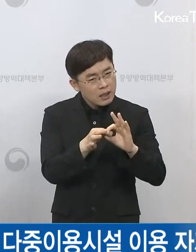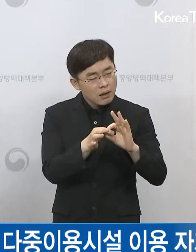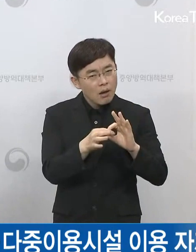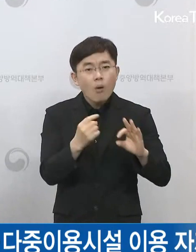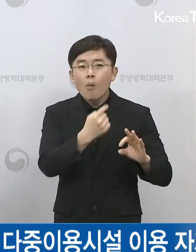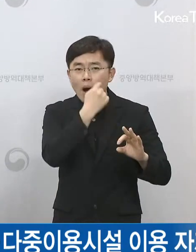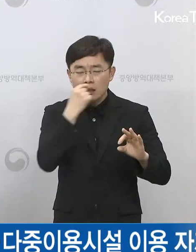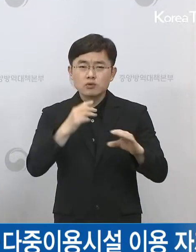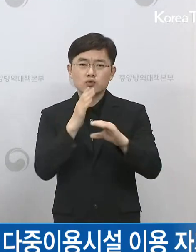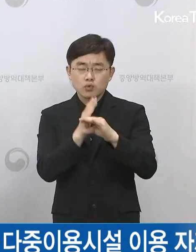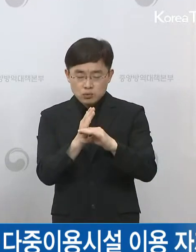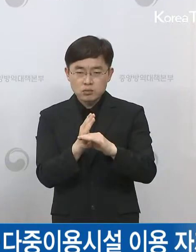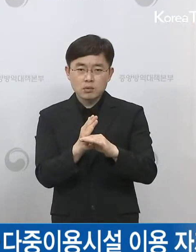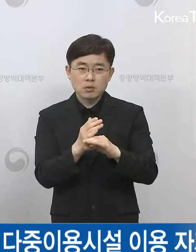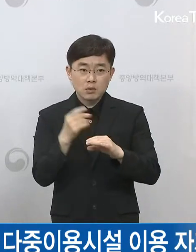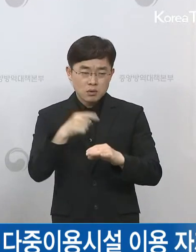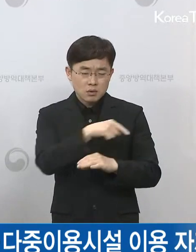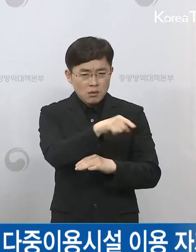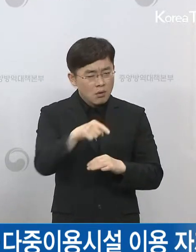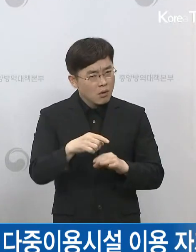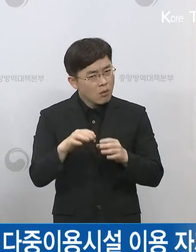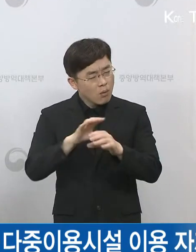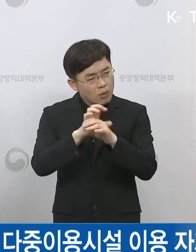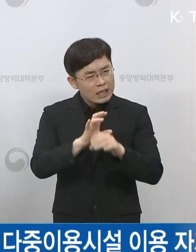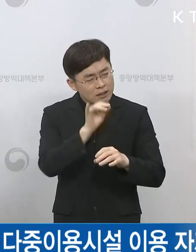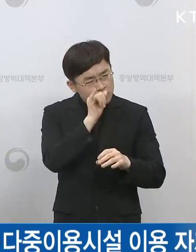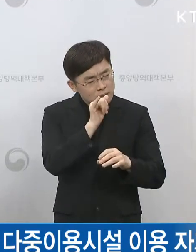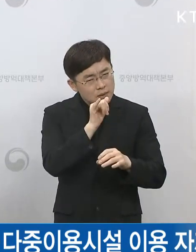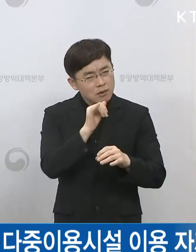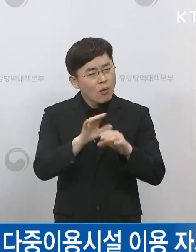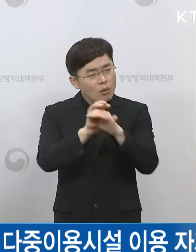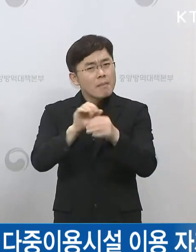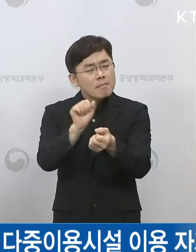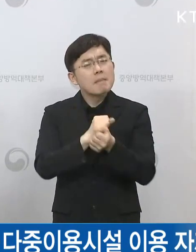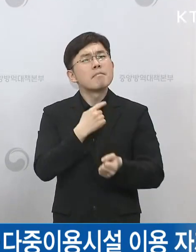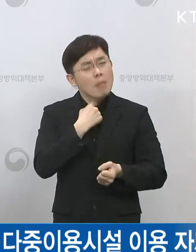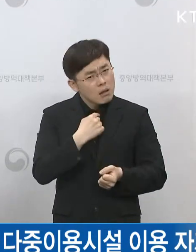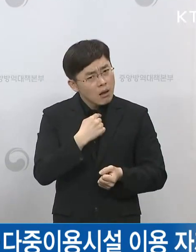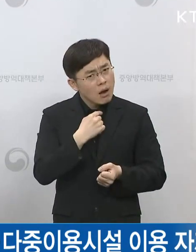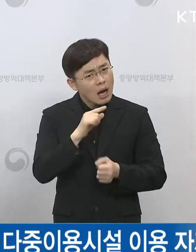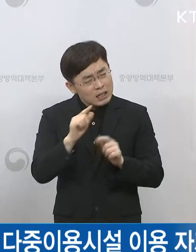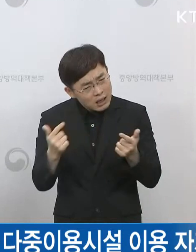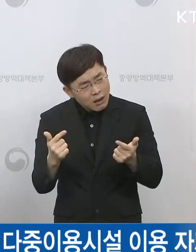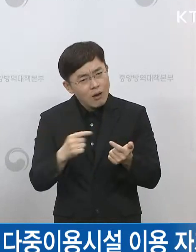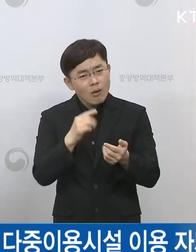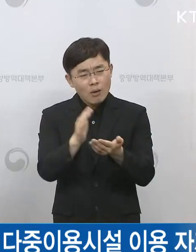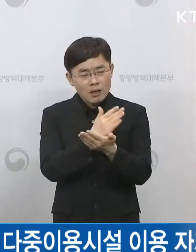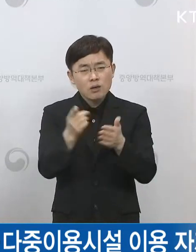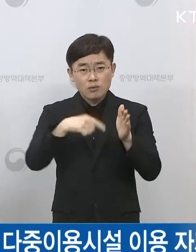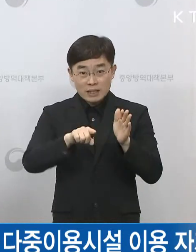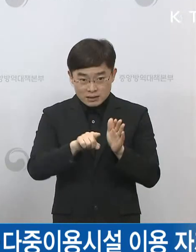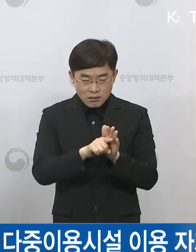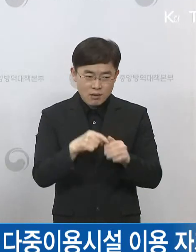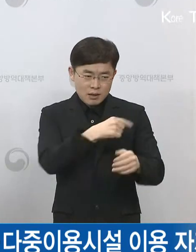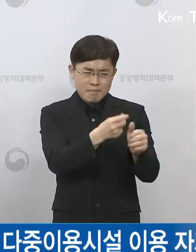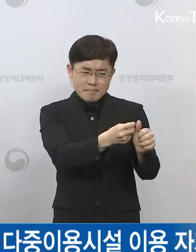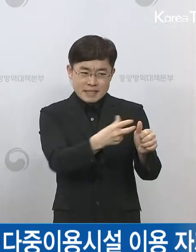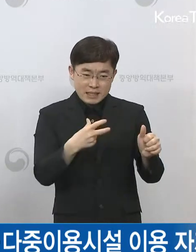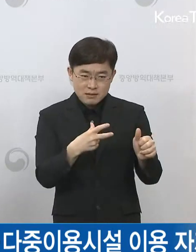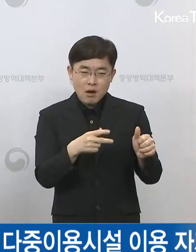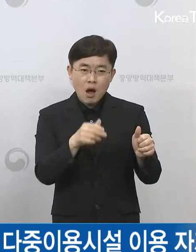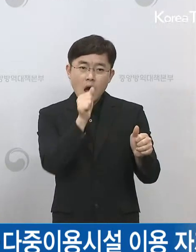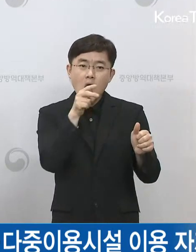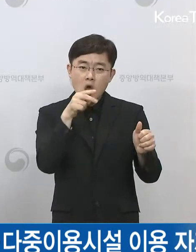확인하기 위한 혈청검사가 진행되고 있고 혈청검사 결과가 나오면 소아감염 전문가 등의 전문가